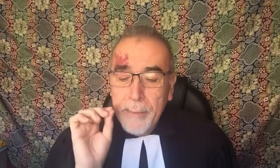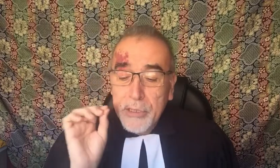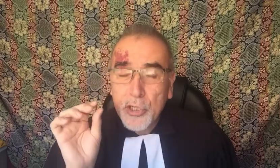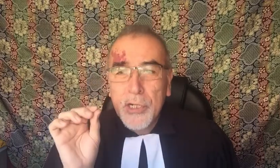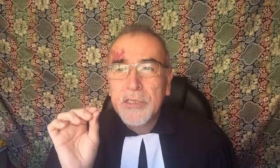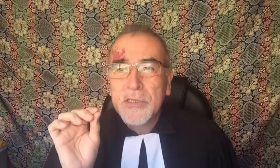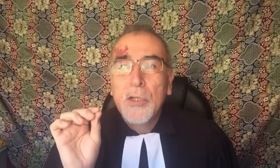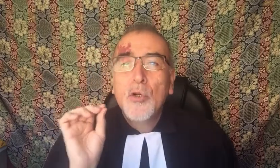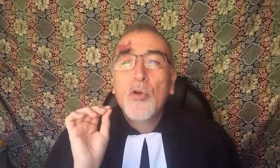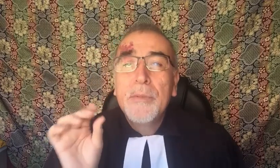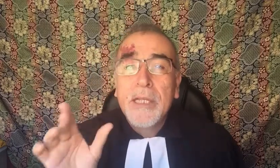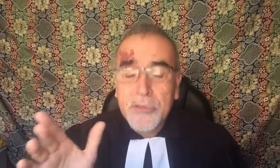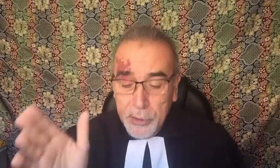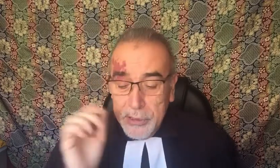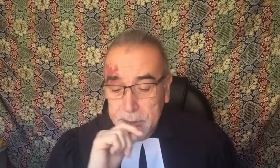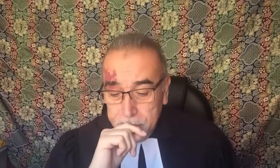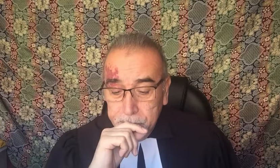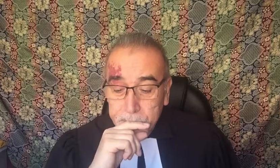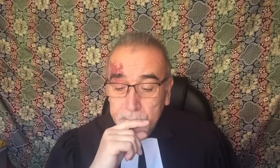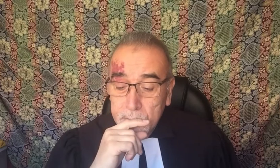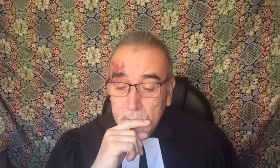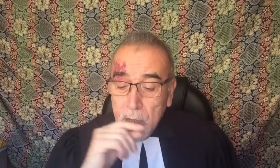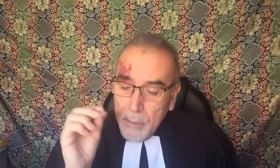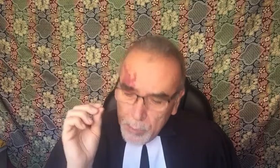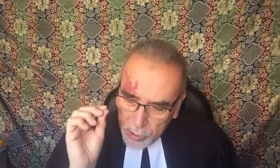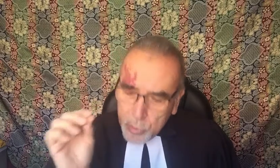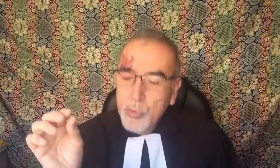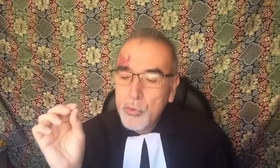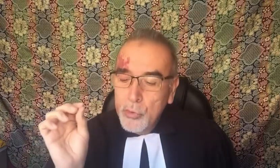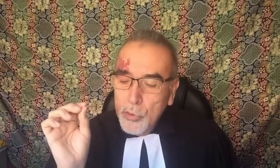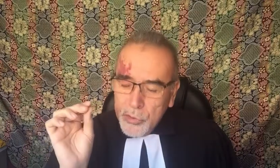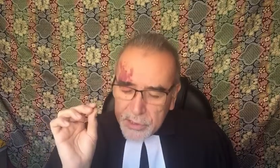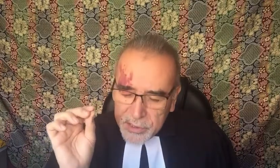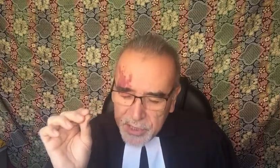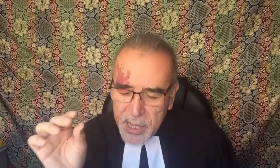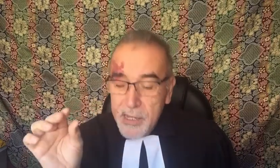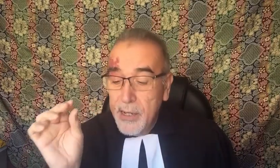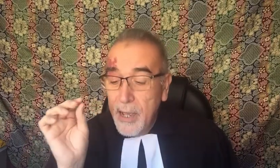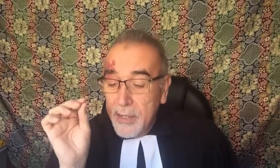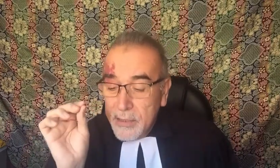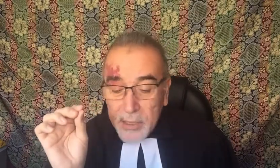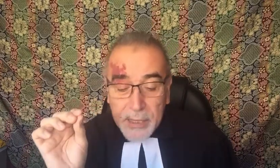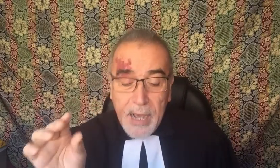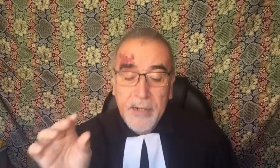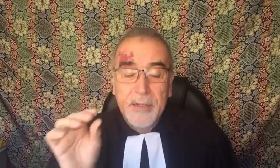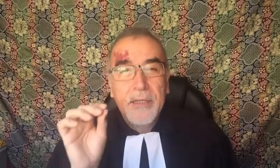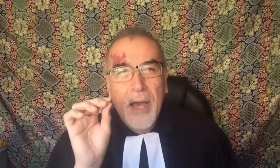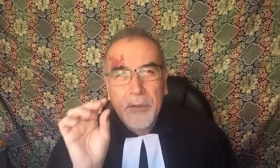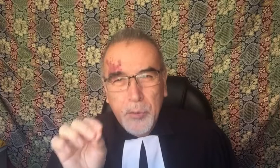personas con limitaciones. Pero Jesús nos enseña a integrar y a actuar